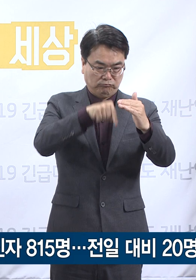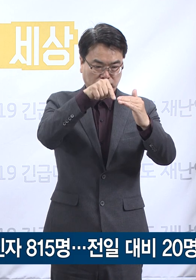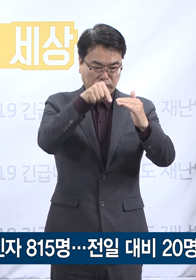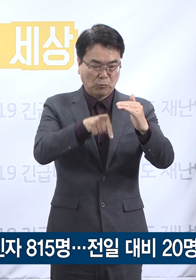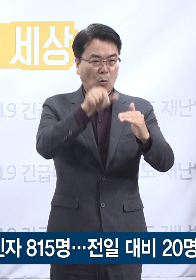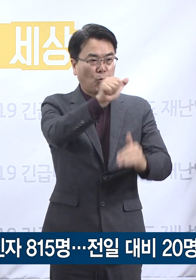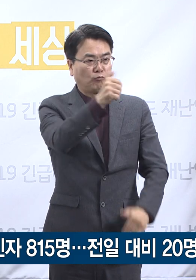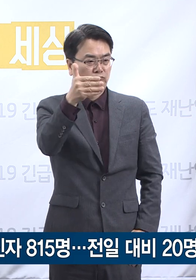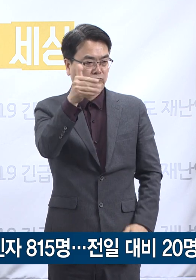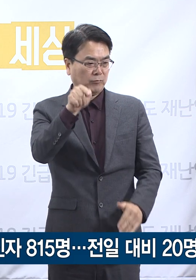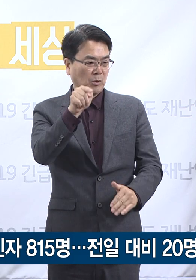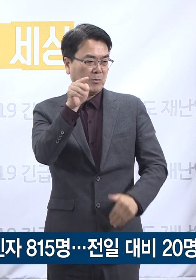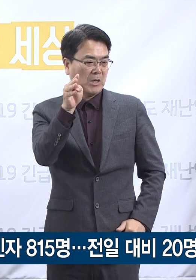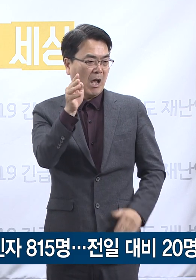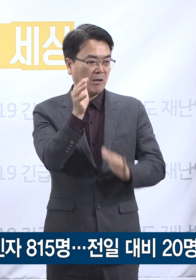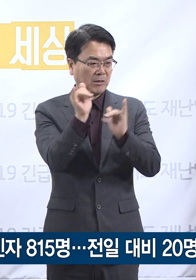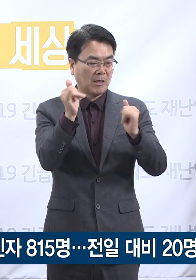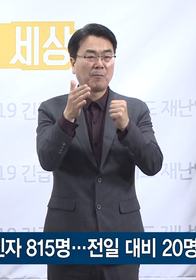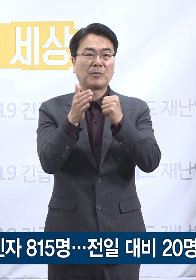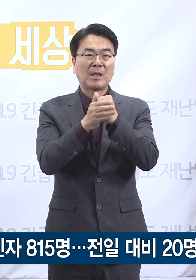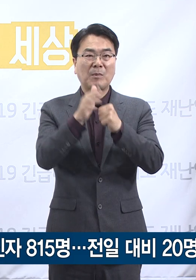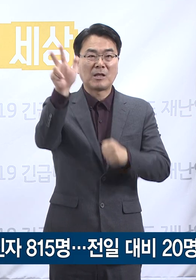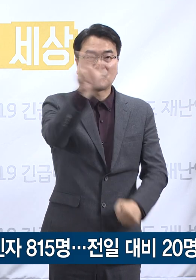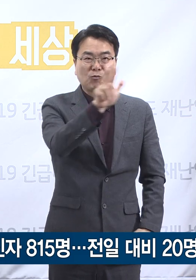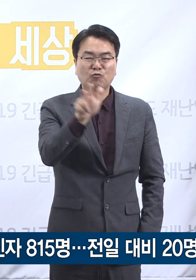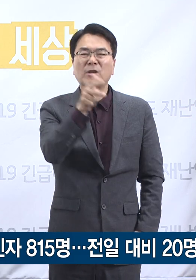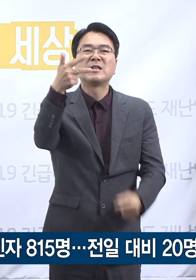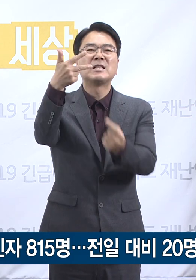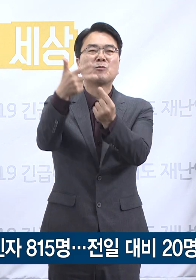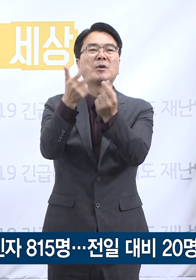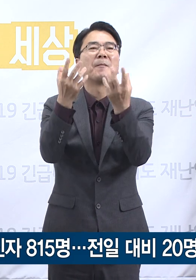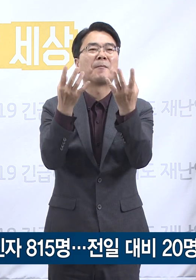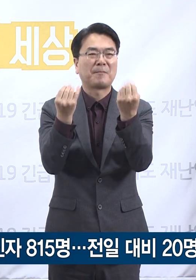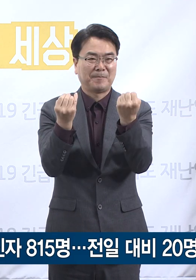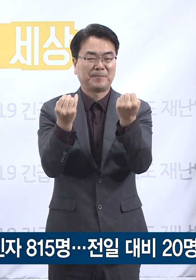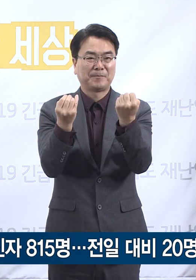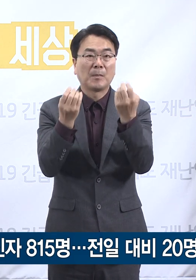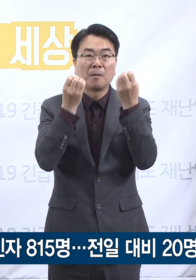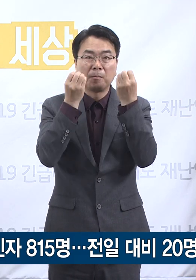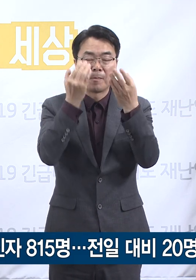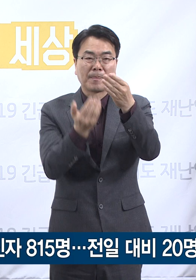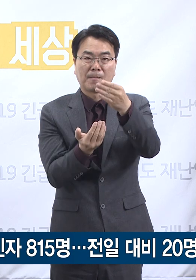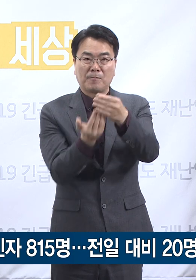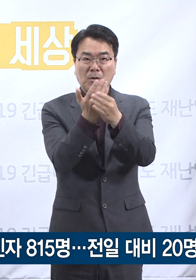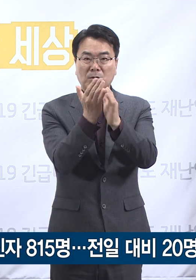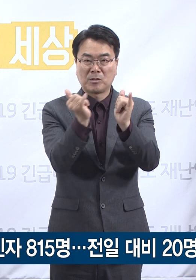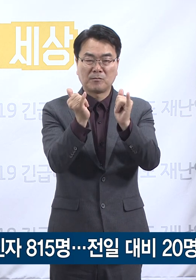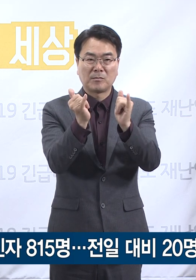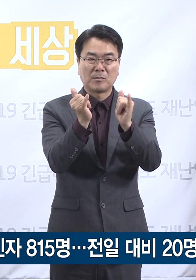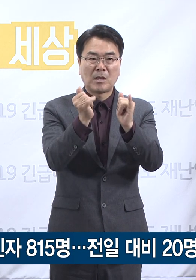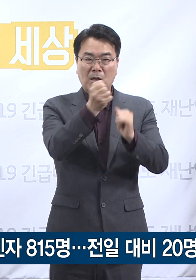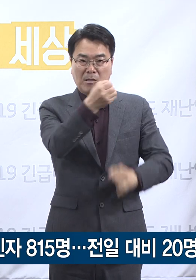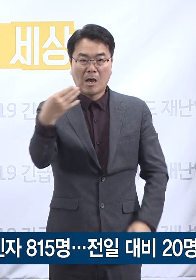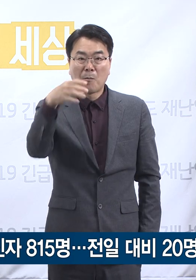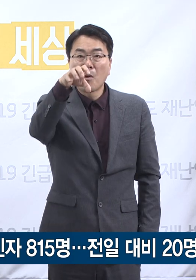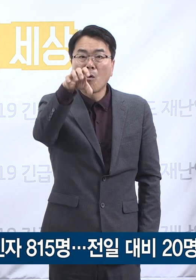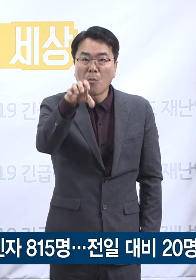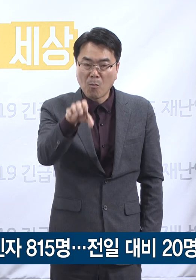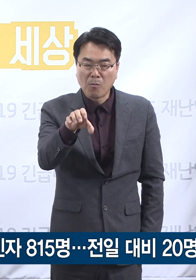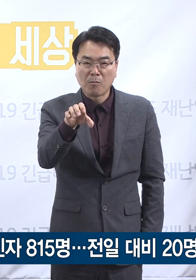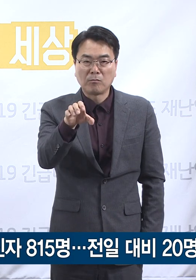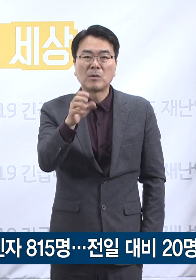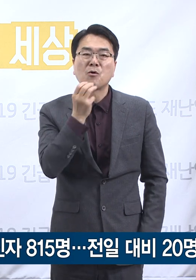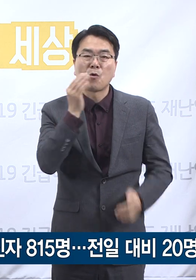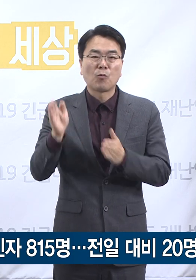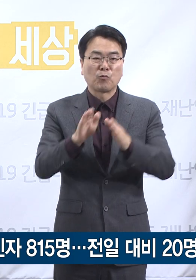,4명으로 전국 17개 시도 중 7번째입니다. 신규 확진자가 발생한 양평군을 포함하여 도내